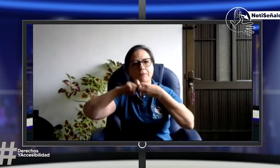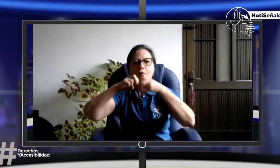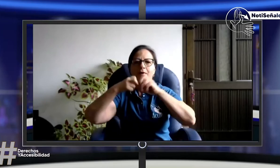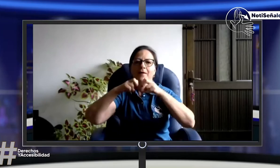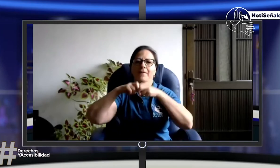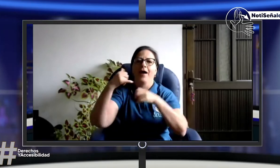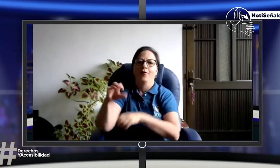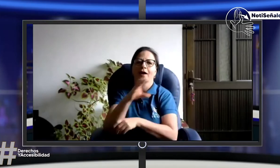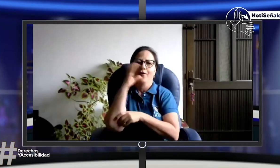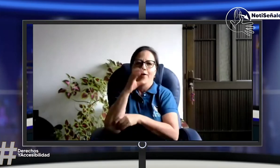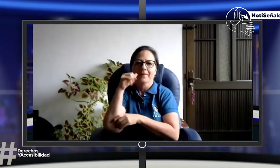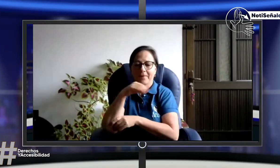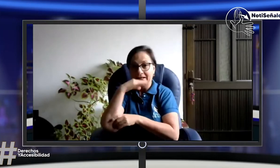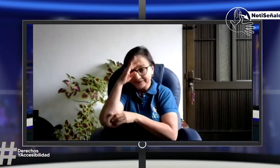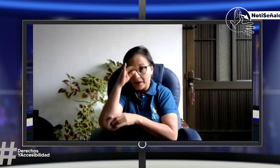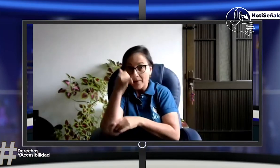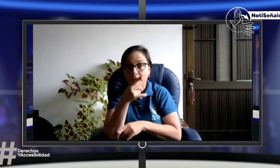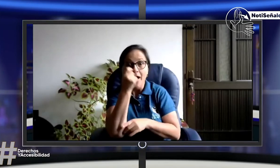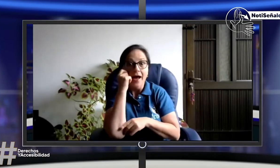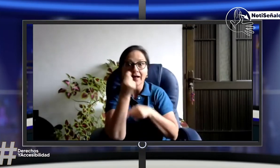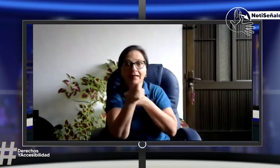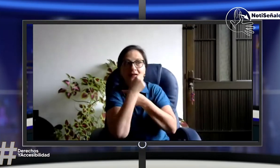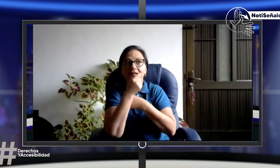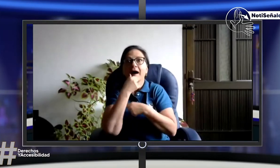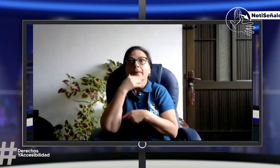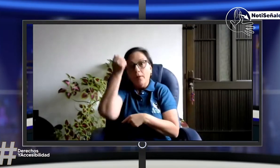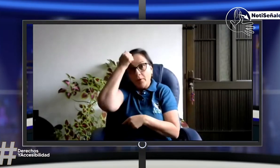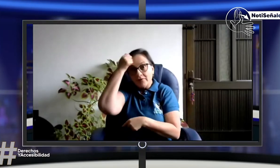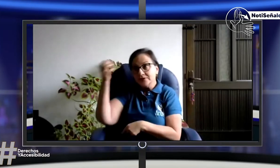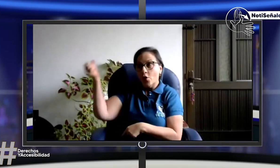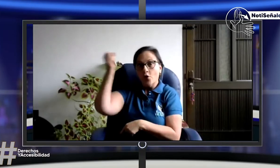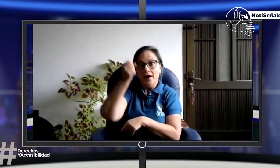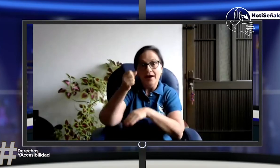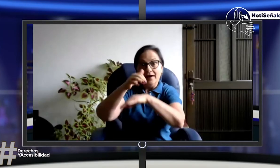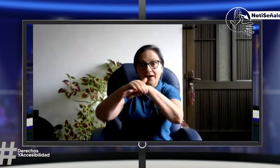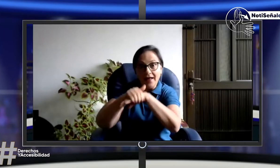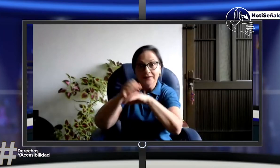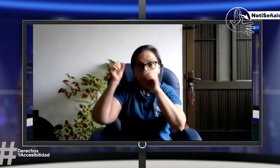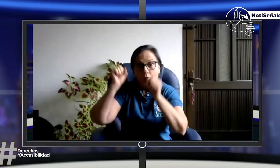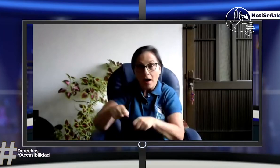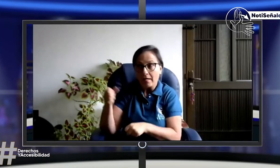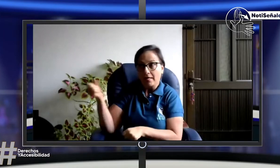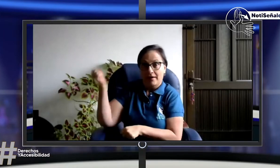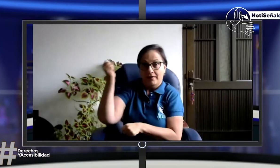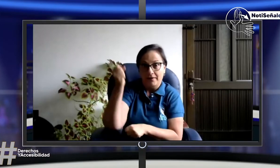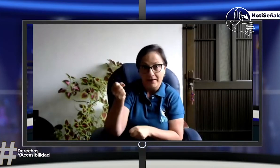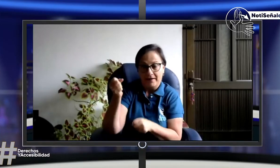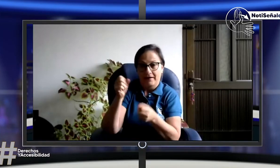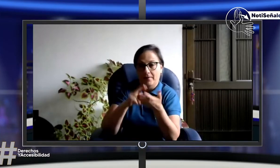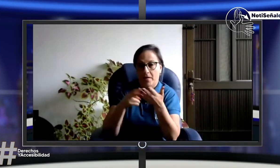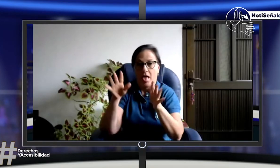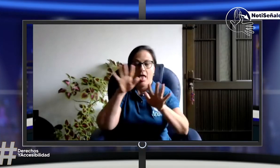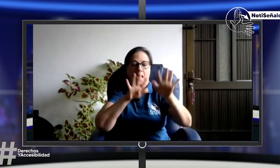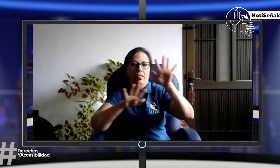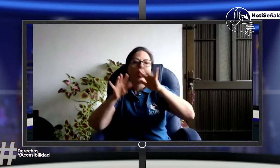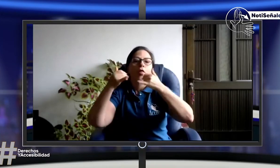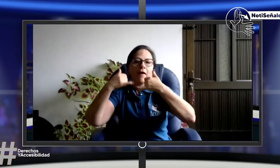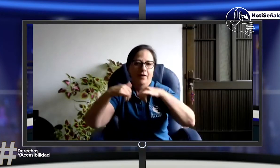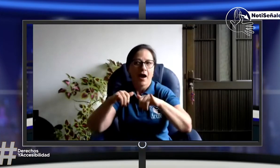confusión y el desconcierto por el tema del concepto de bilingüe bicultural, ¿sí? Así como tú haces el ejemplo